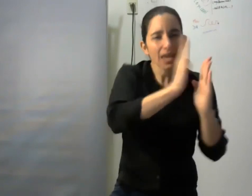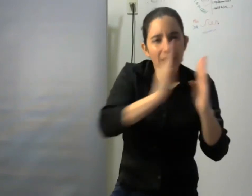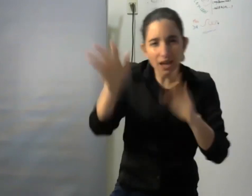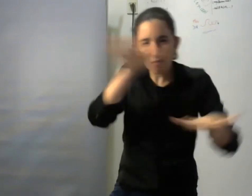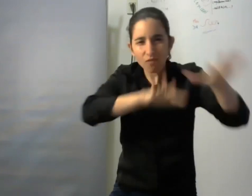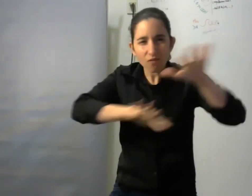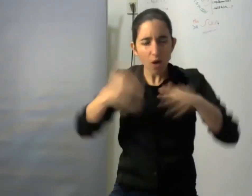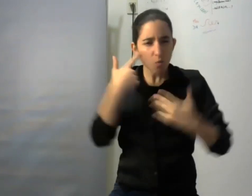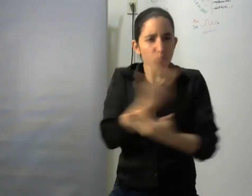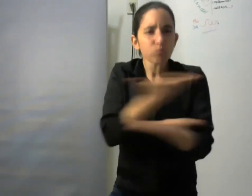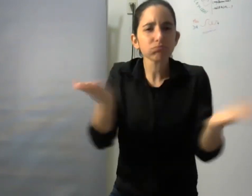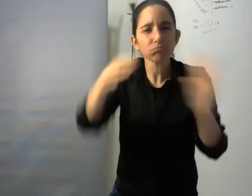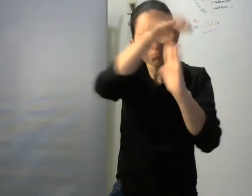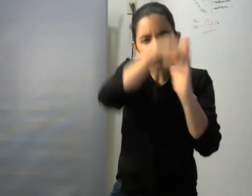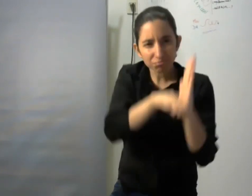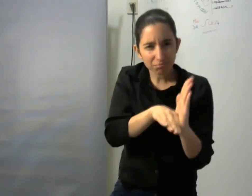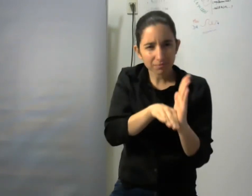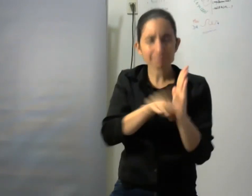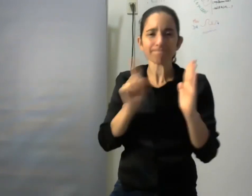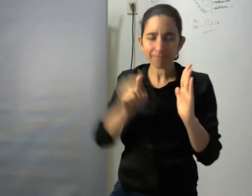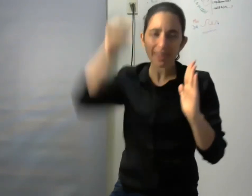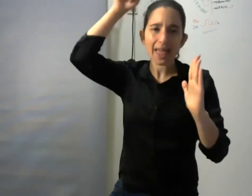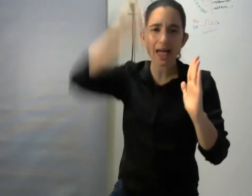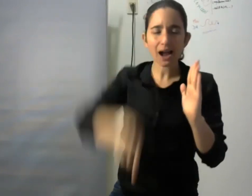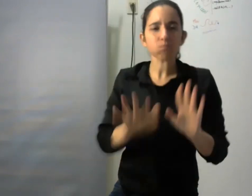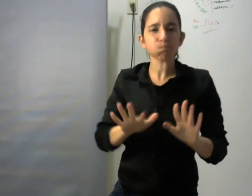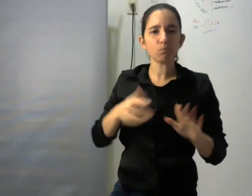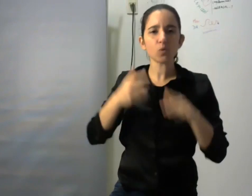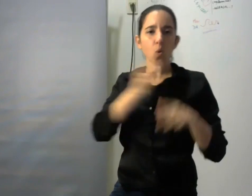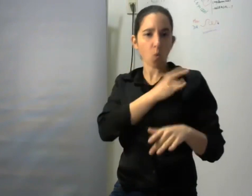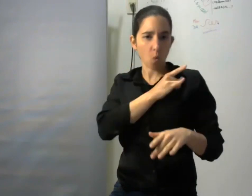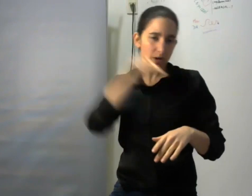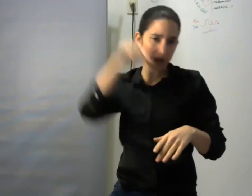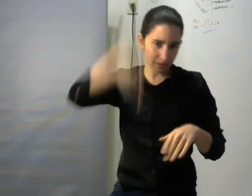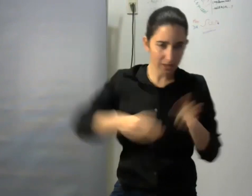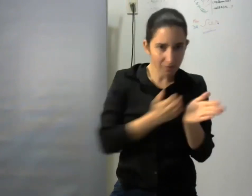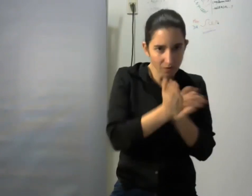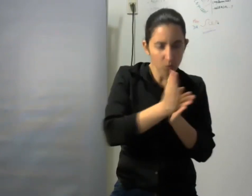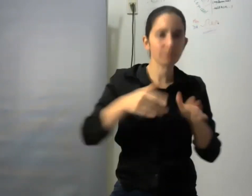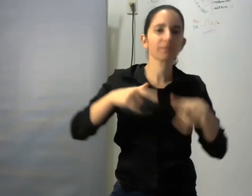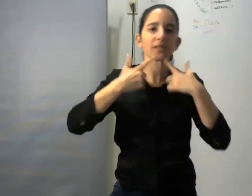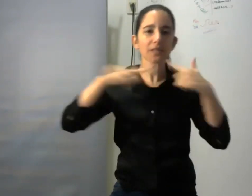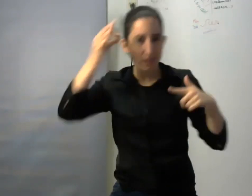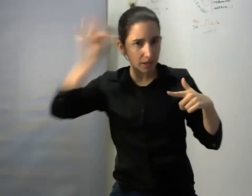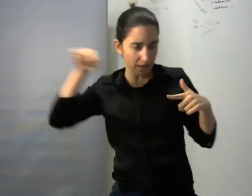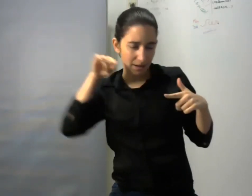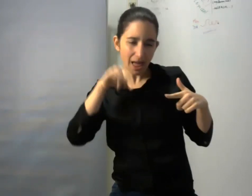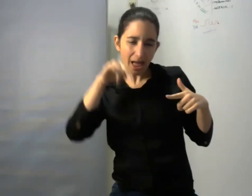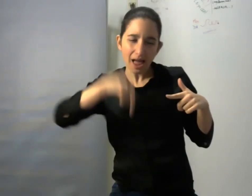producido por la facultad de filosofía y letras el catálogo editorial realmente representa eso digamos lo que se piensa en nuestra